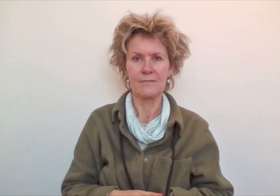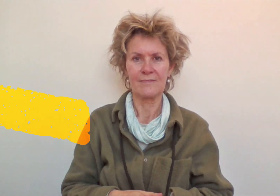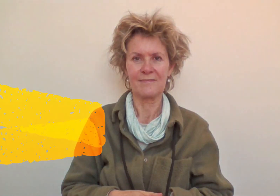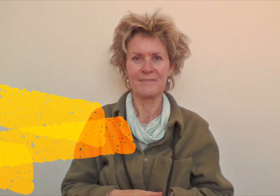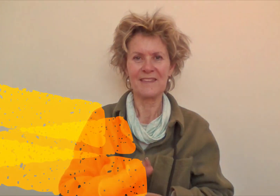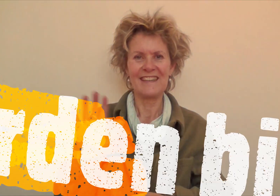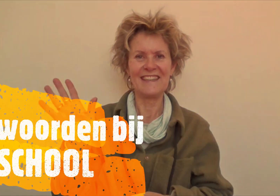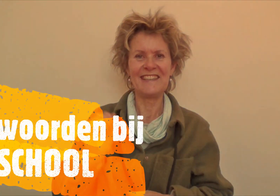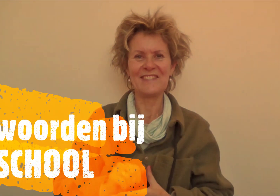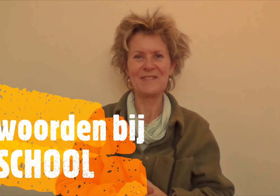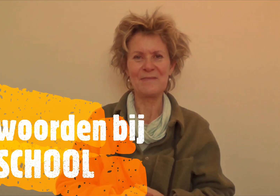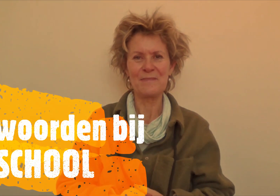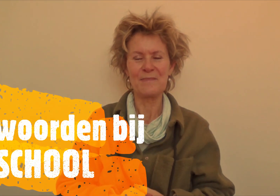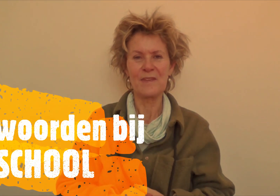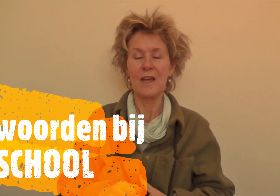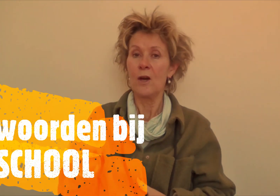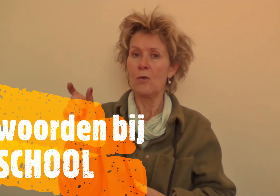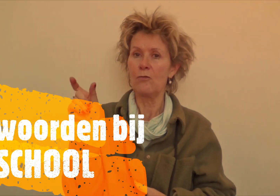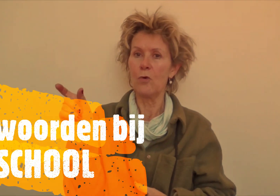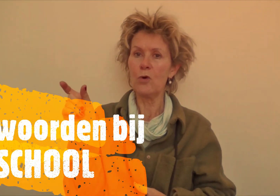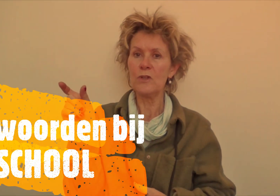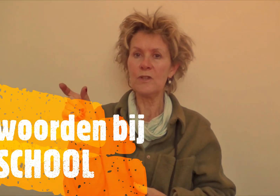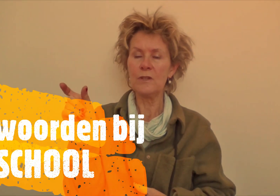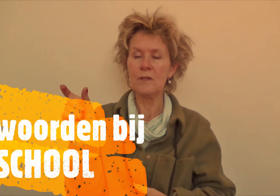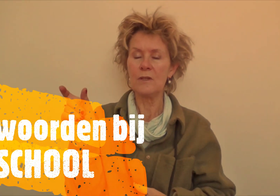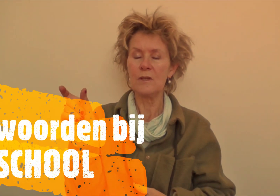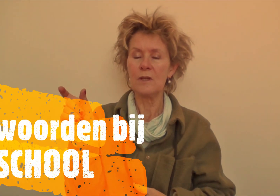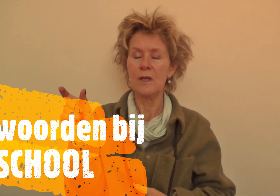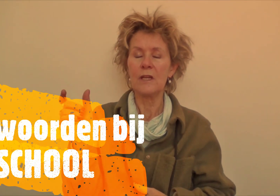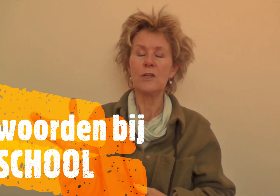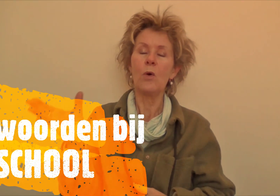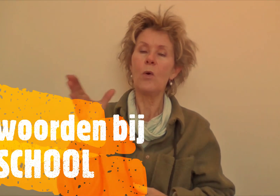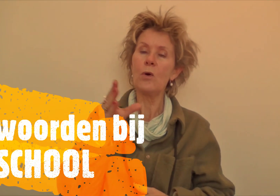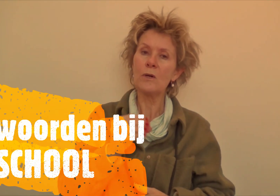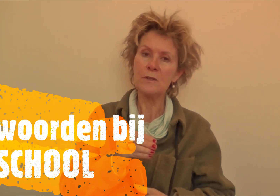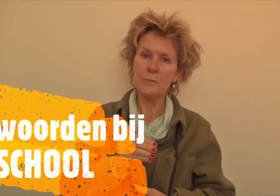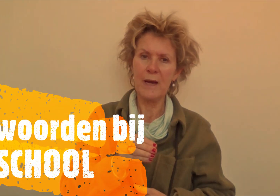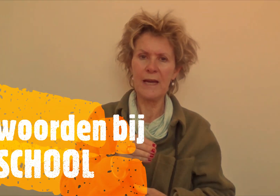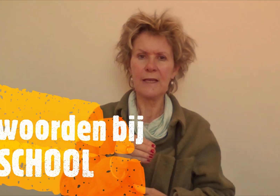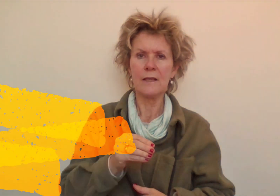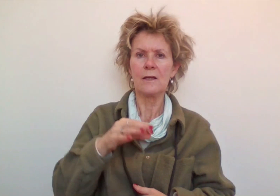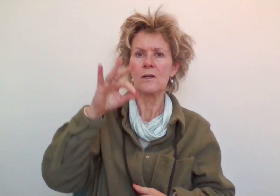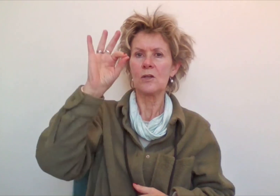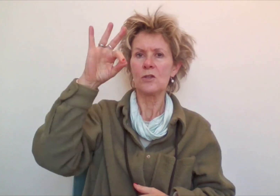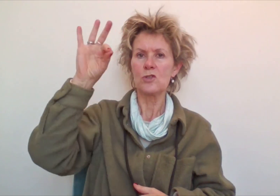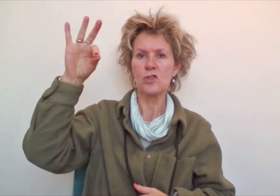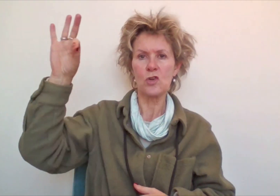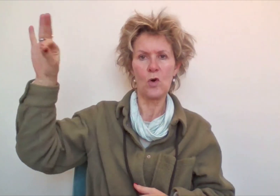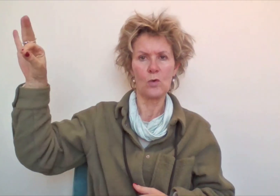Hoi! Woorden die horen bij school.